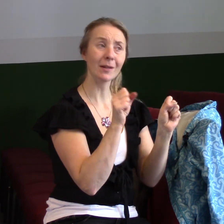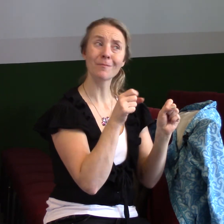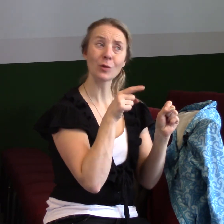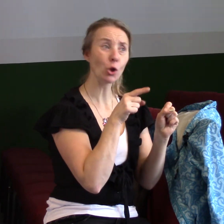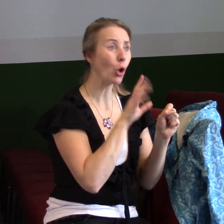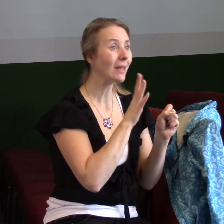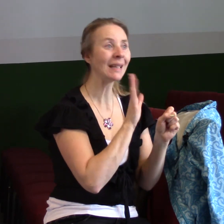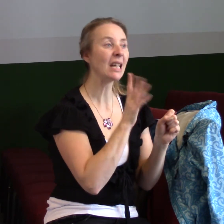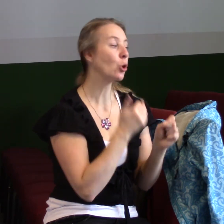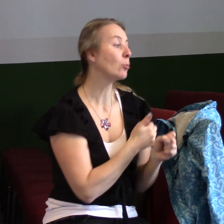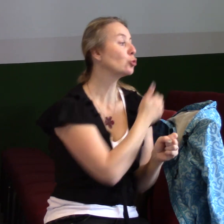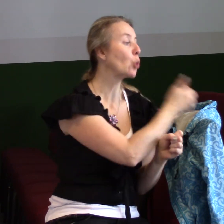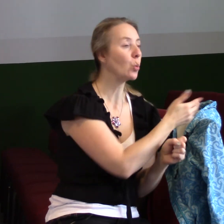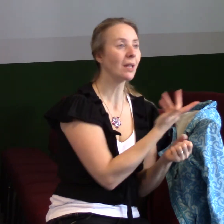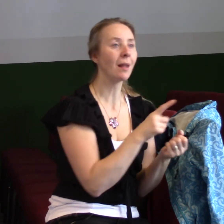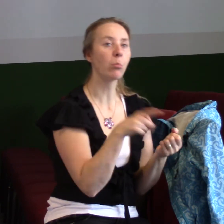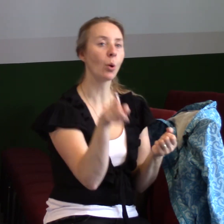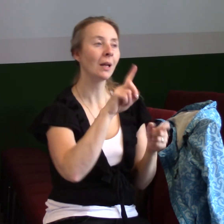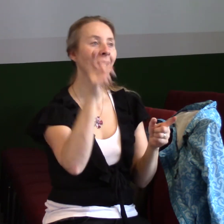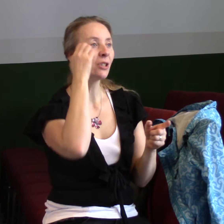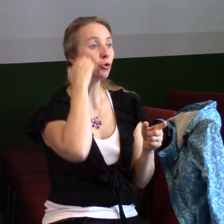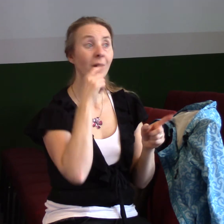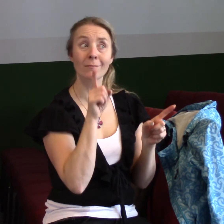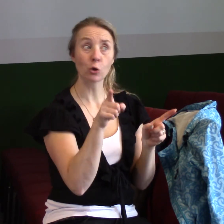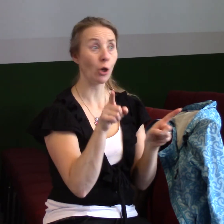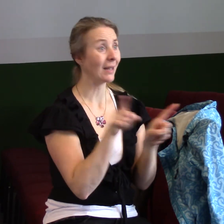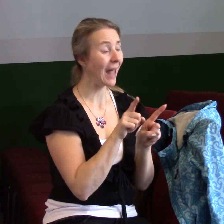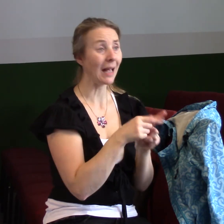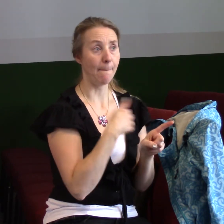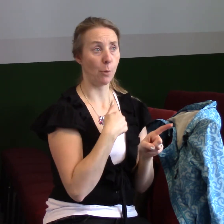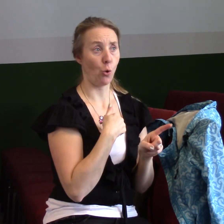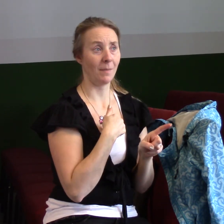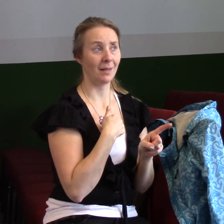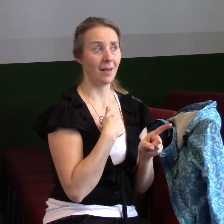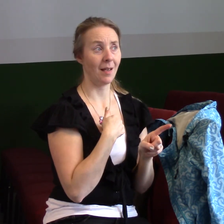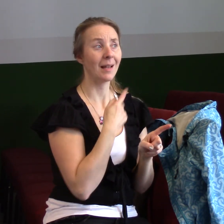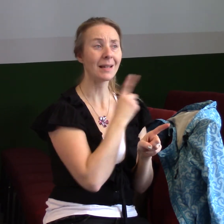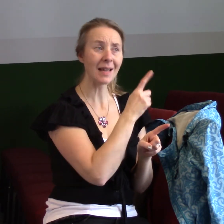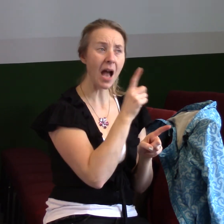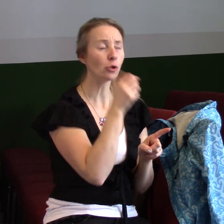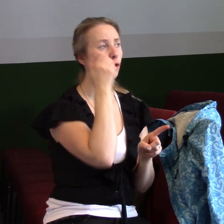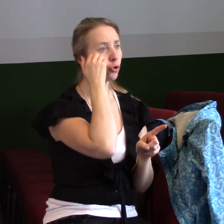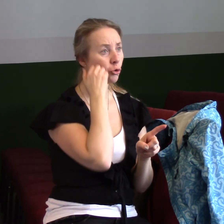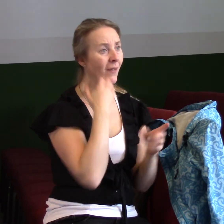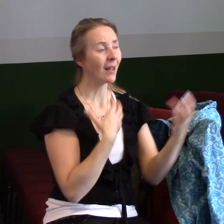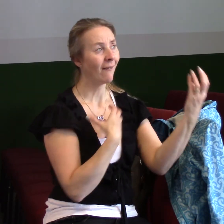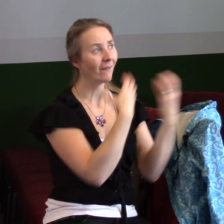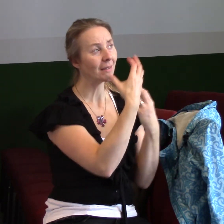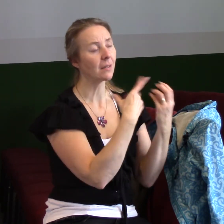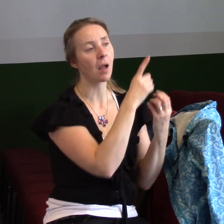abychom byli závisli na lidech, ale Božím záměrem je, abychom byli závisli na něm, aby v našem vztahu s ním jsme se my naučili